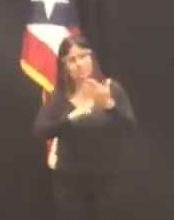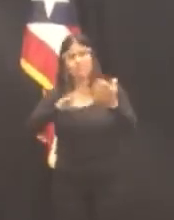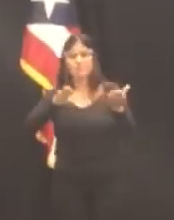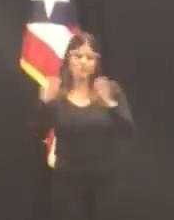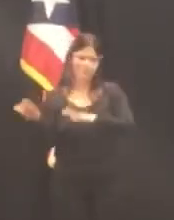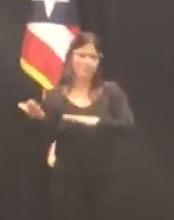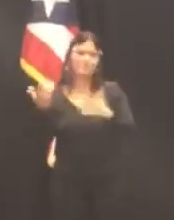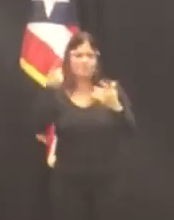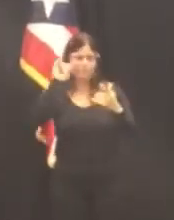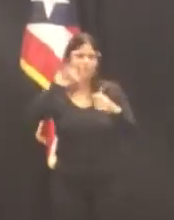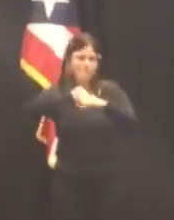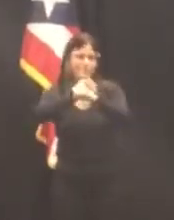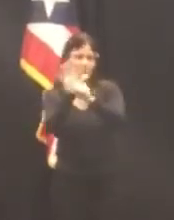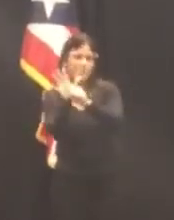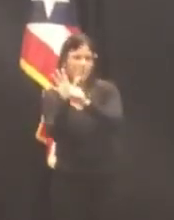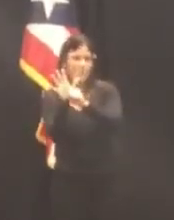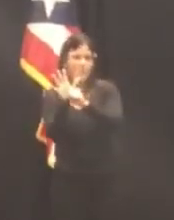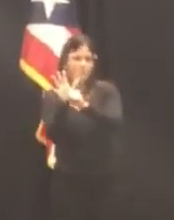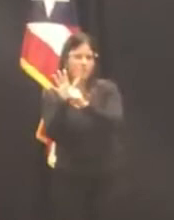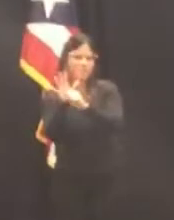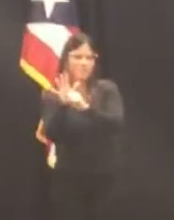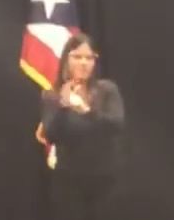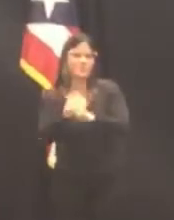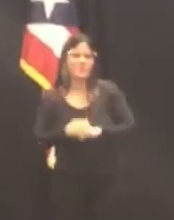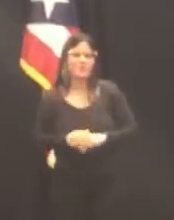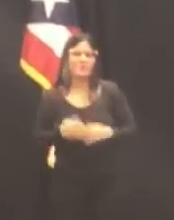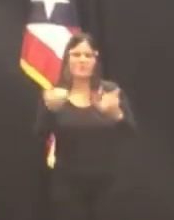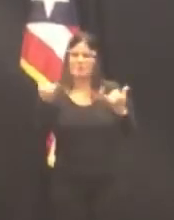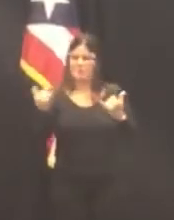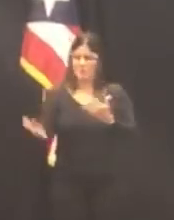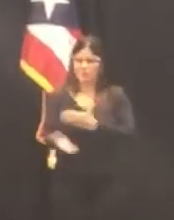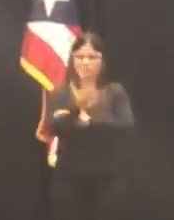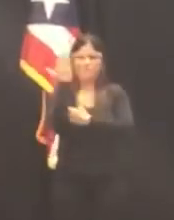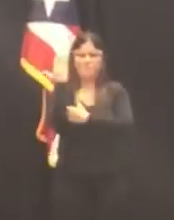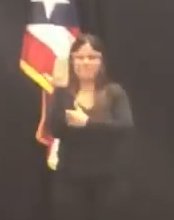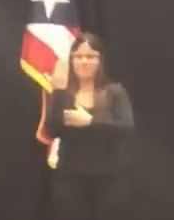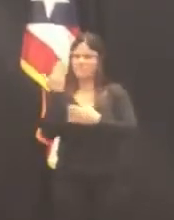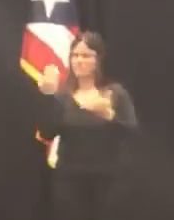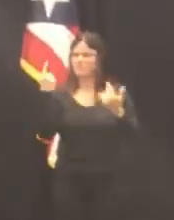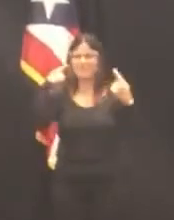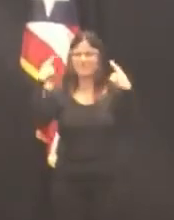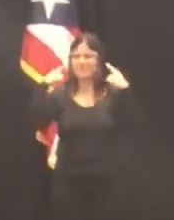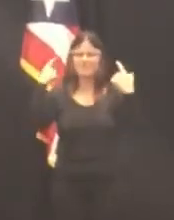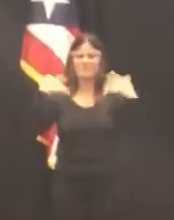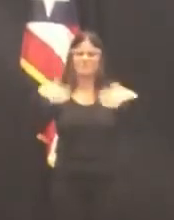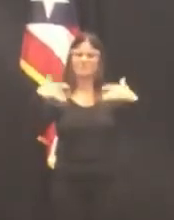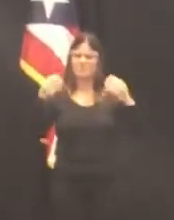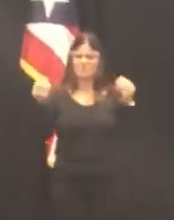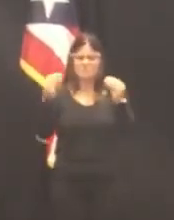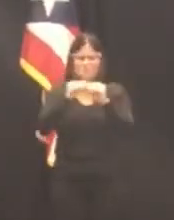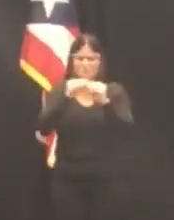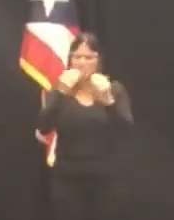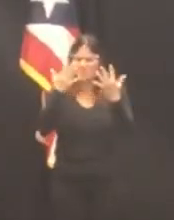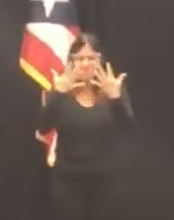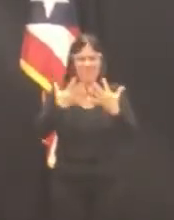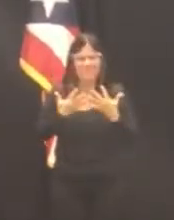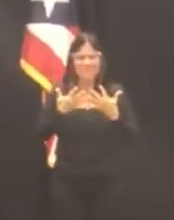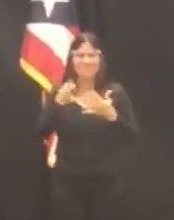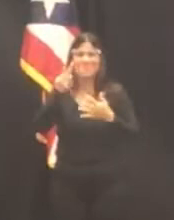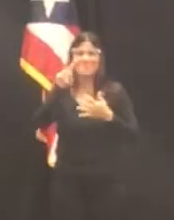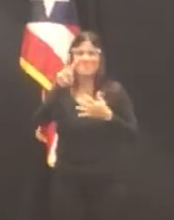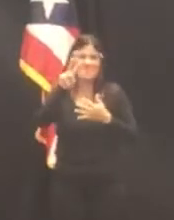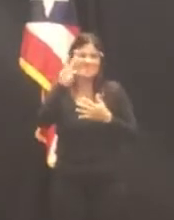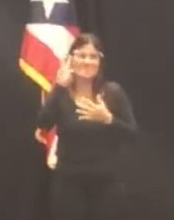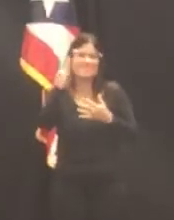Hemos tenido una mañana con unos resultados muy tristes, donde 26 personas han fallecido como